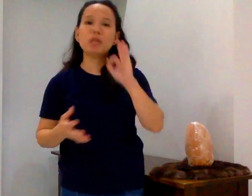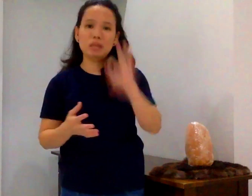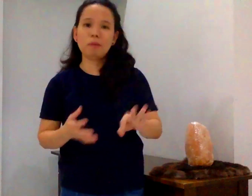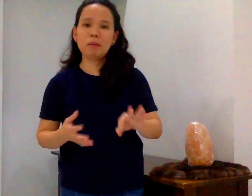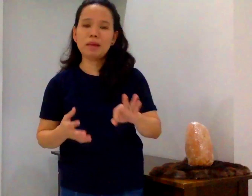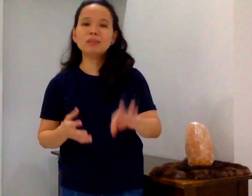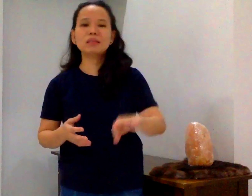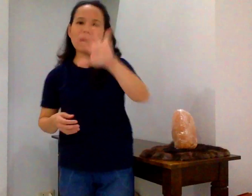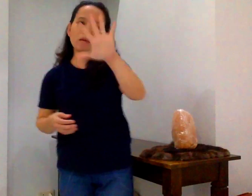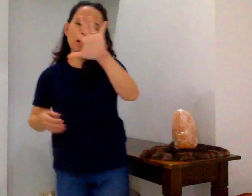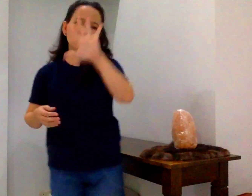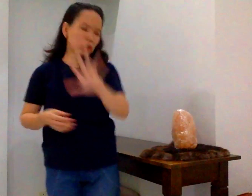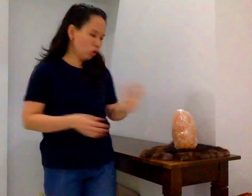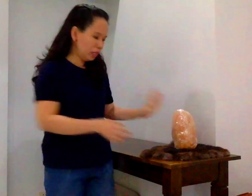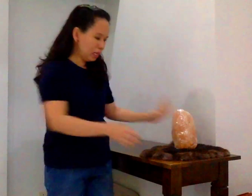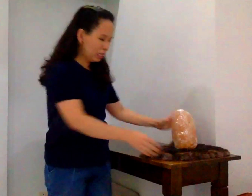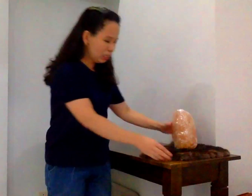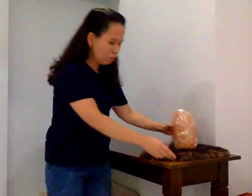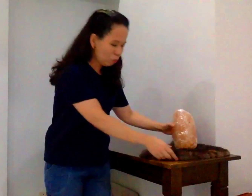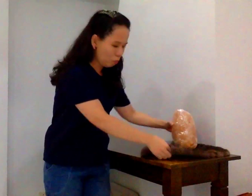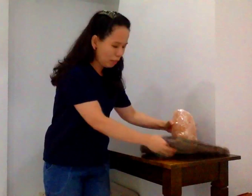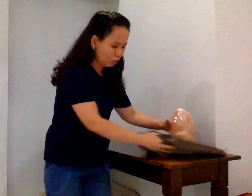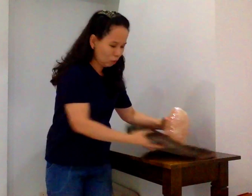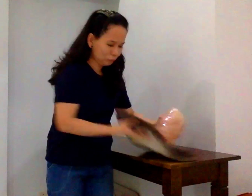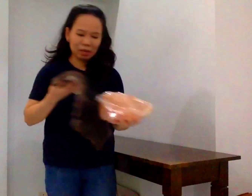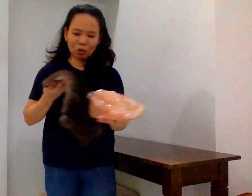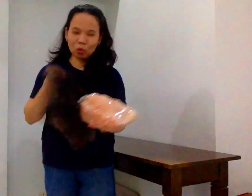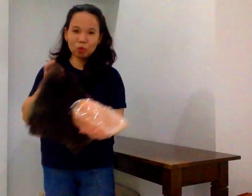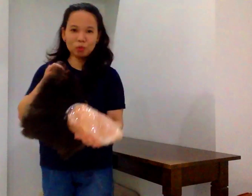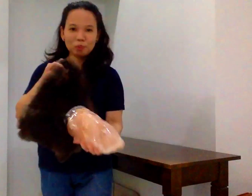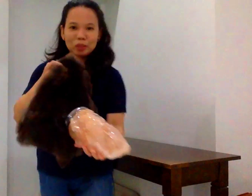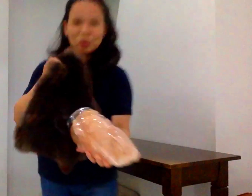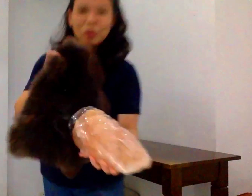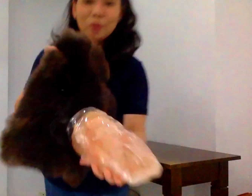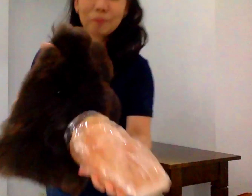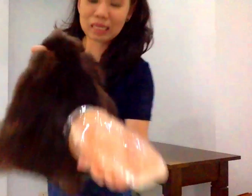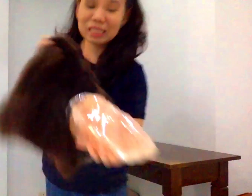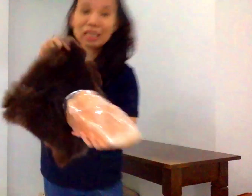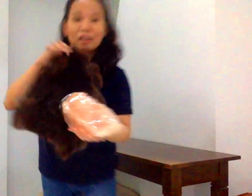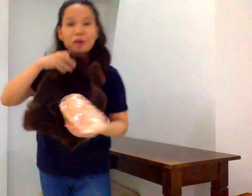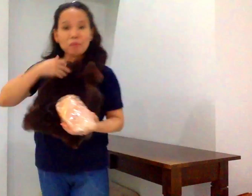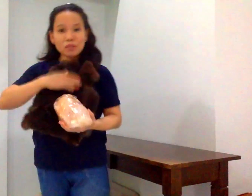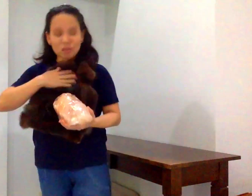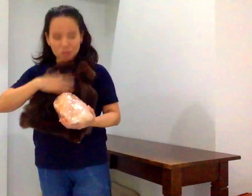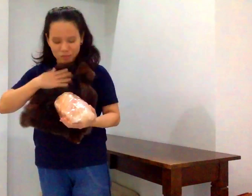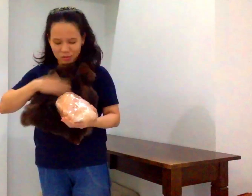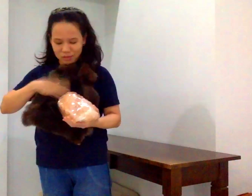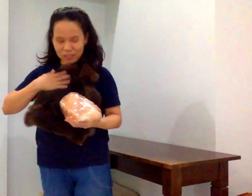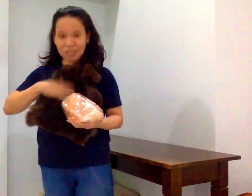kukumplement. Ay, bago ko ituloy, nakitang mo po ba ito? Ito, ito, ito, ito. Skin ng rabbit to. Skin